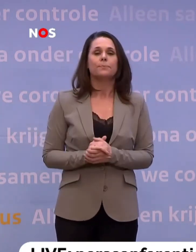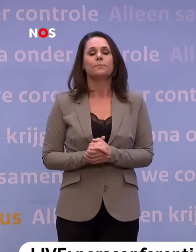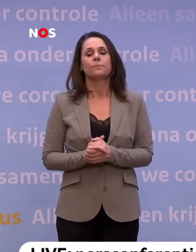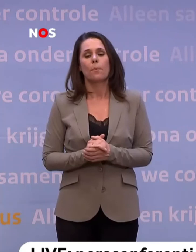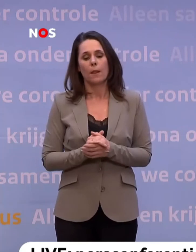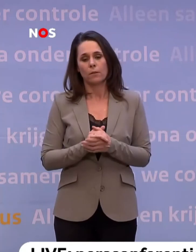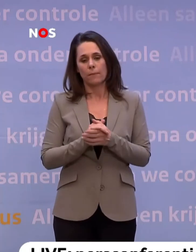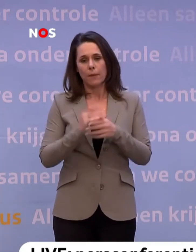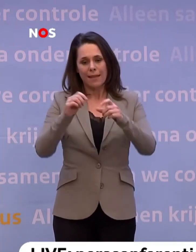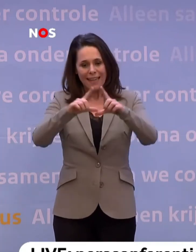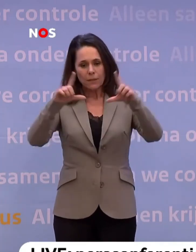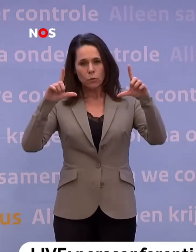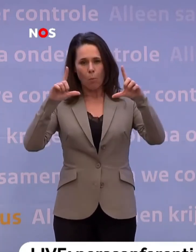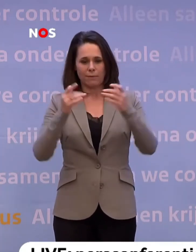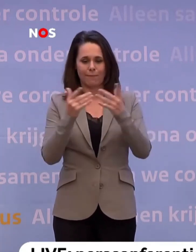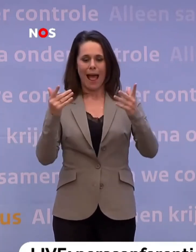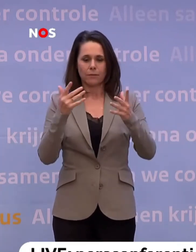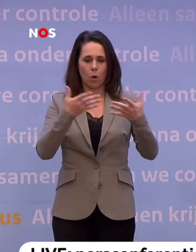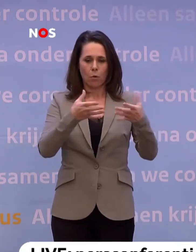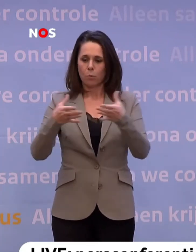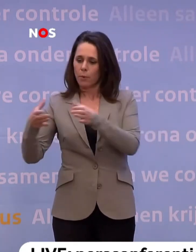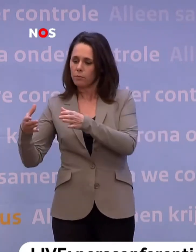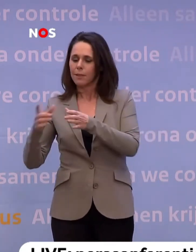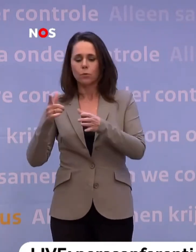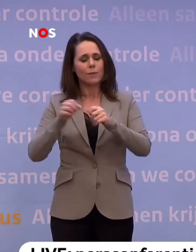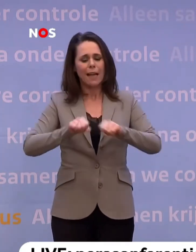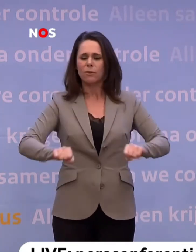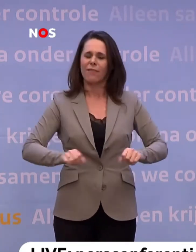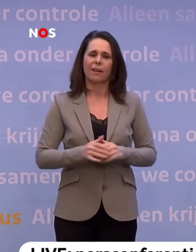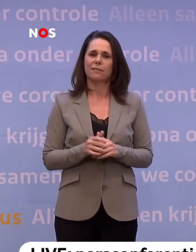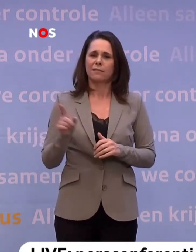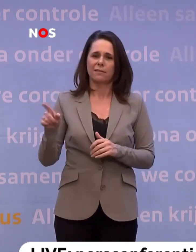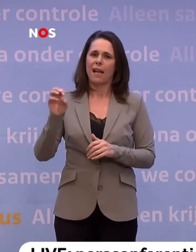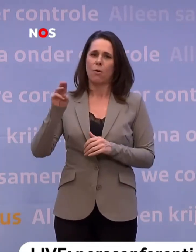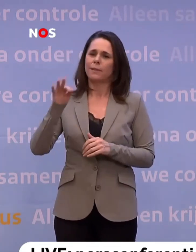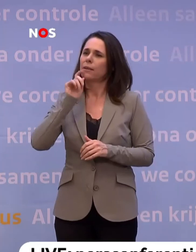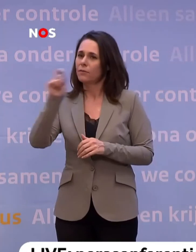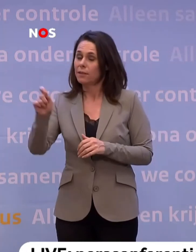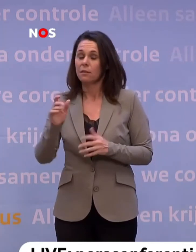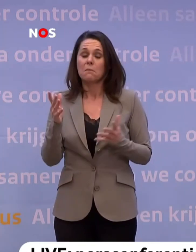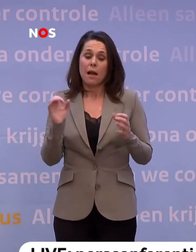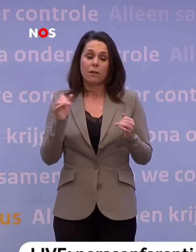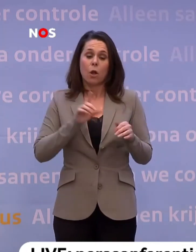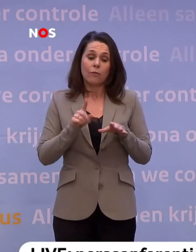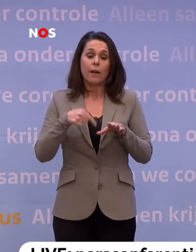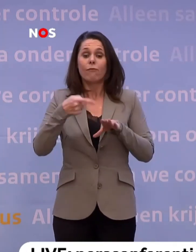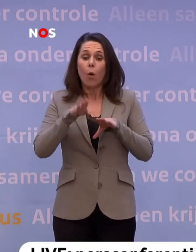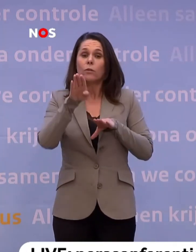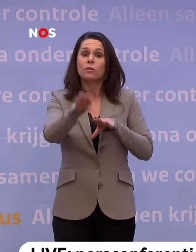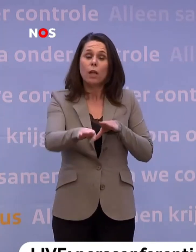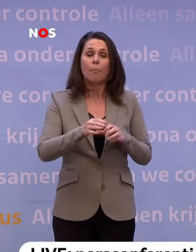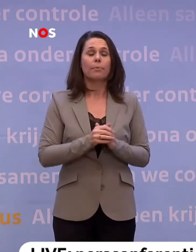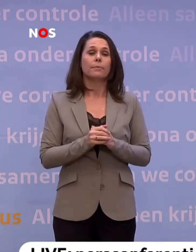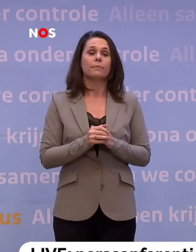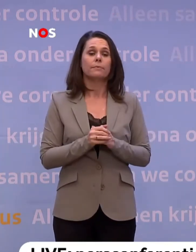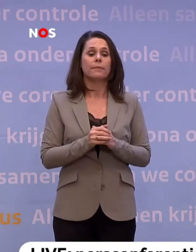er een in te zoomen op een aantal groepen. Dat is verder nog niet heel erg uitgewerkt in dit OMT-advies... ...maar dat zou onderdeel kunnen zijn ook weer van een volgende stap. En daarnaast